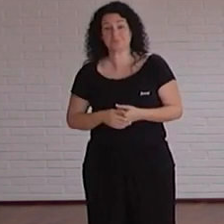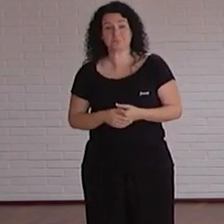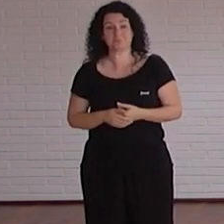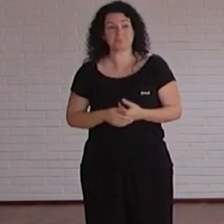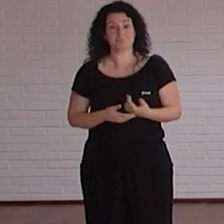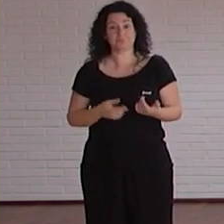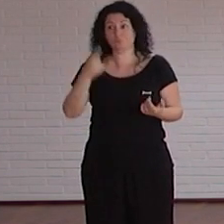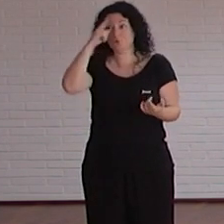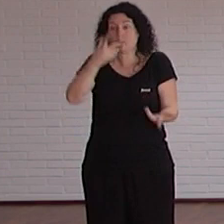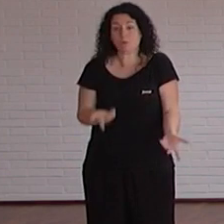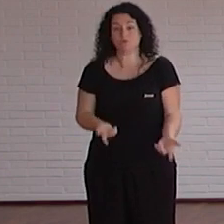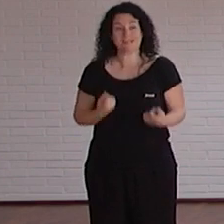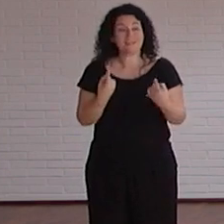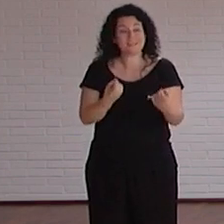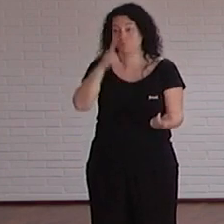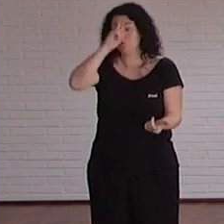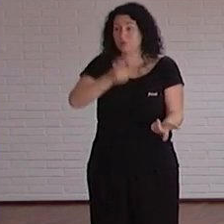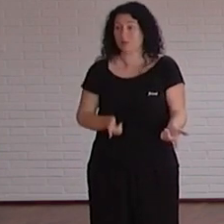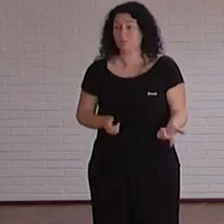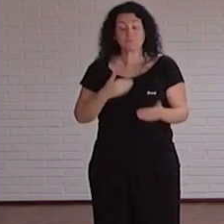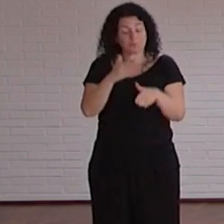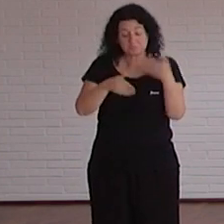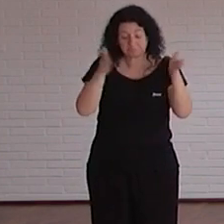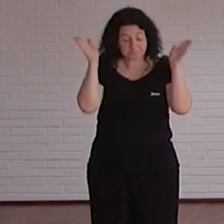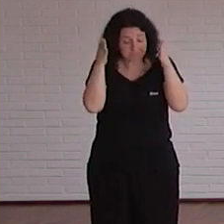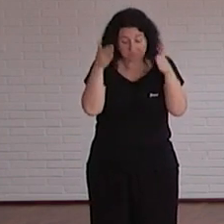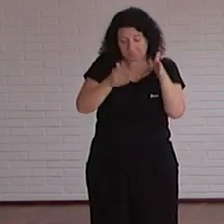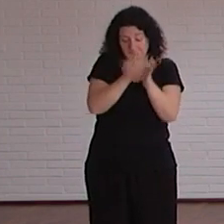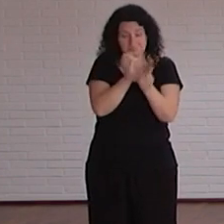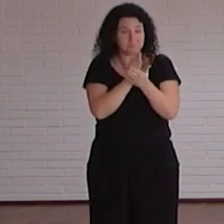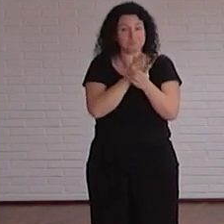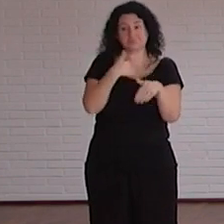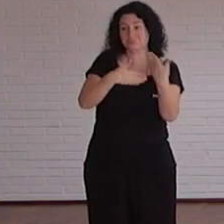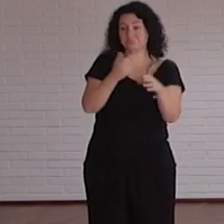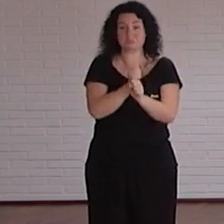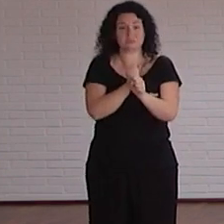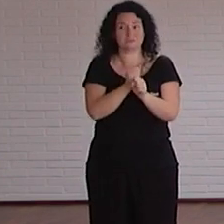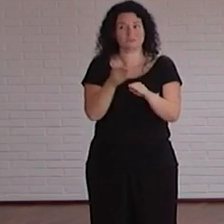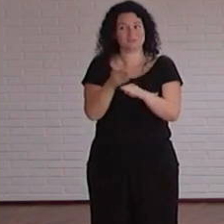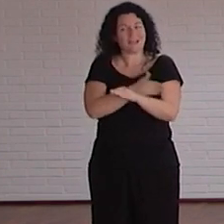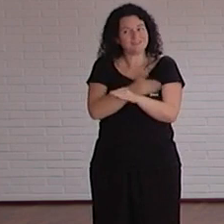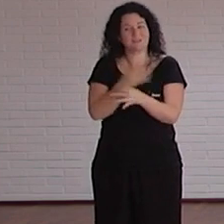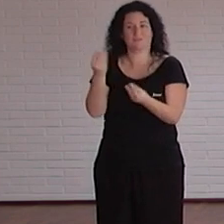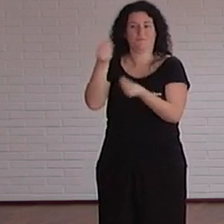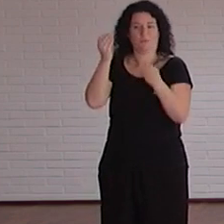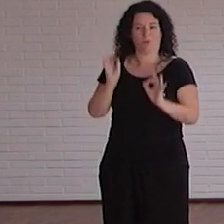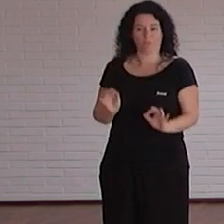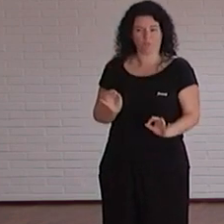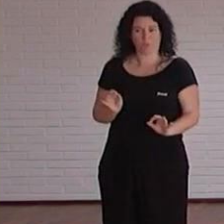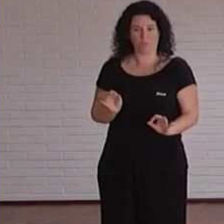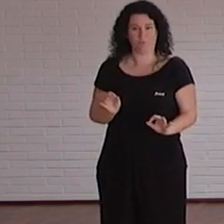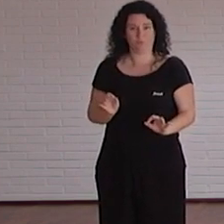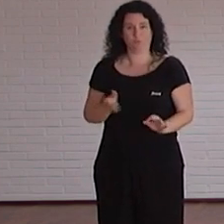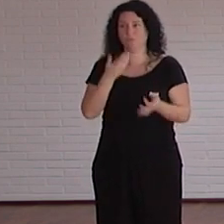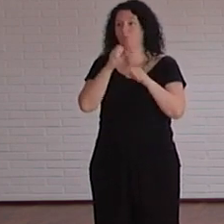repente detectamos esa necesidad entonces creo que esa formación la tenemos que hacer incluso antes y ahí la labor de divulgación que hacemos